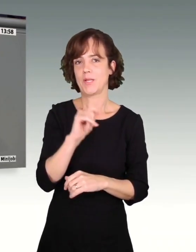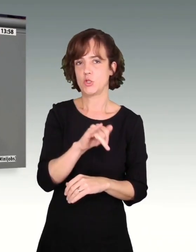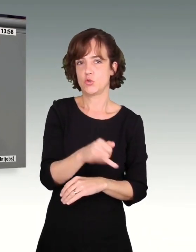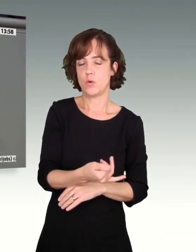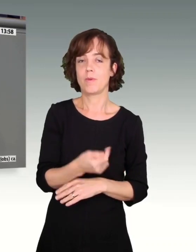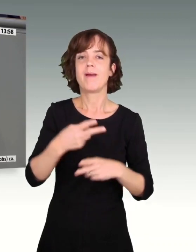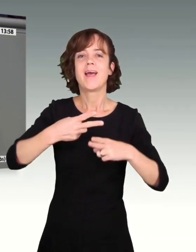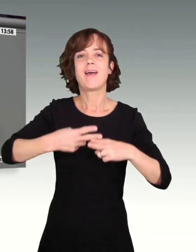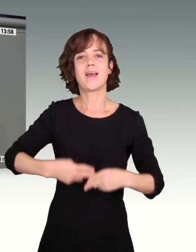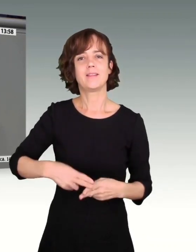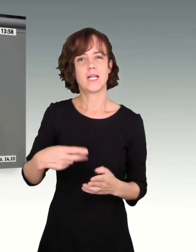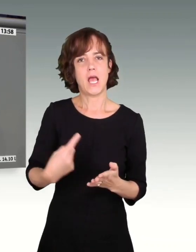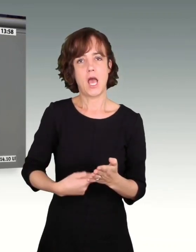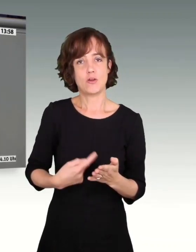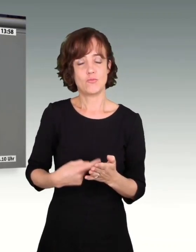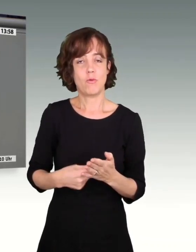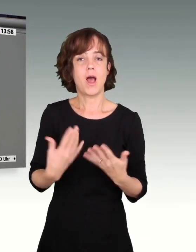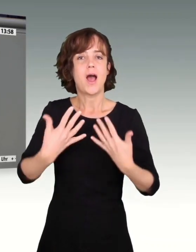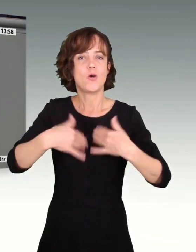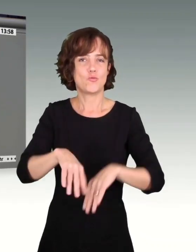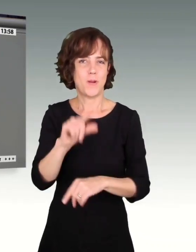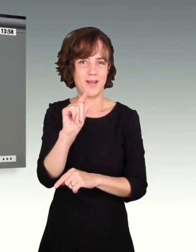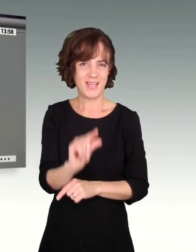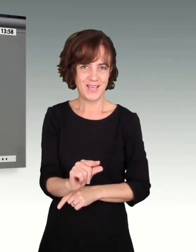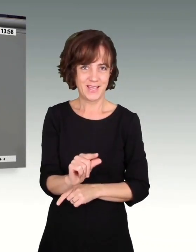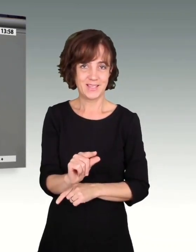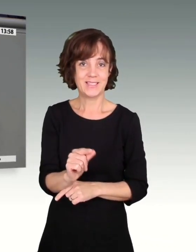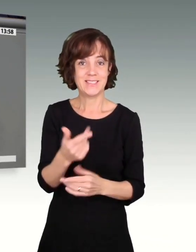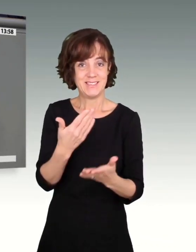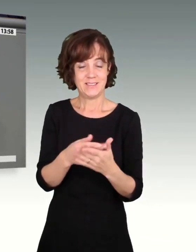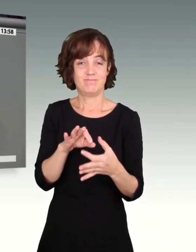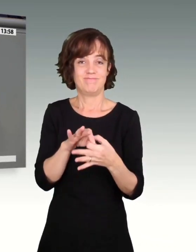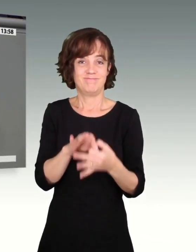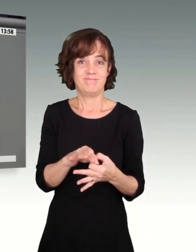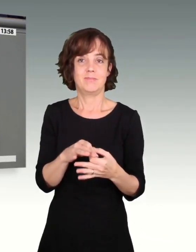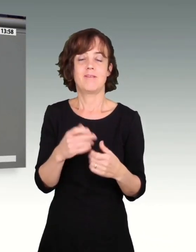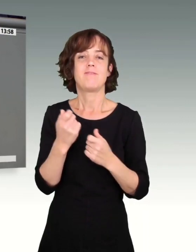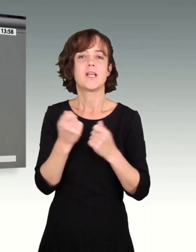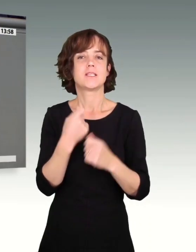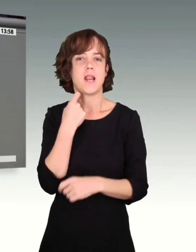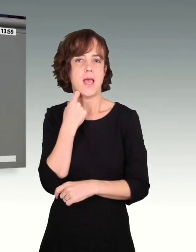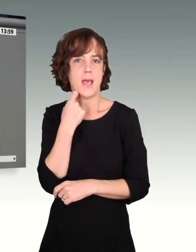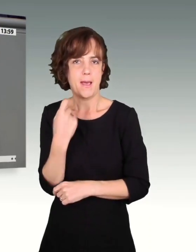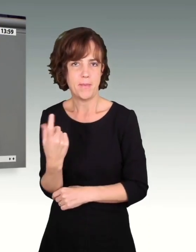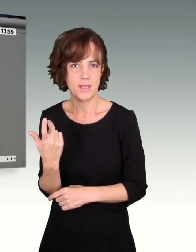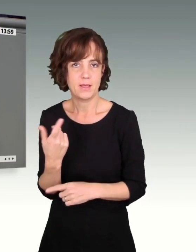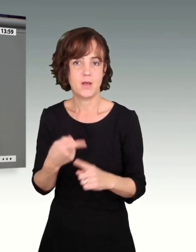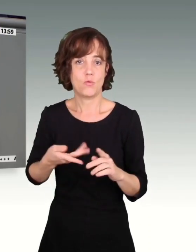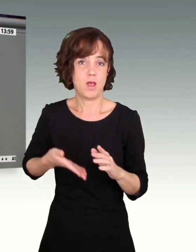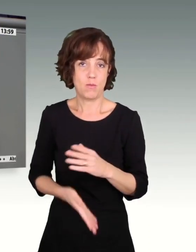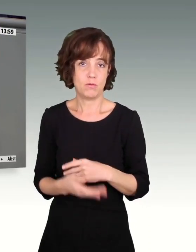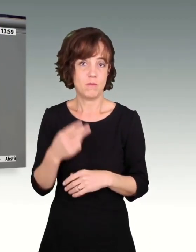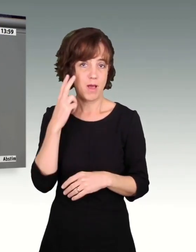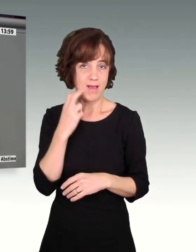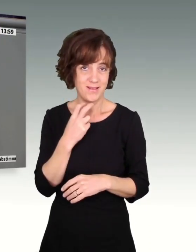Rentenansprüche sind dann dementsprechend gering. Und genau das, diese finanzielle Abhängigkeit und Armut im Alter,